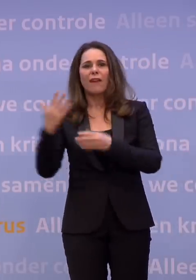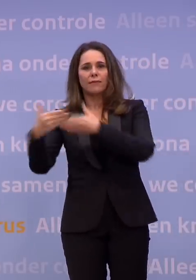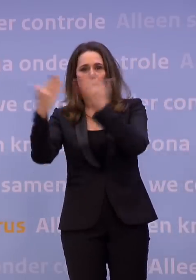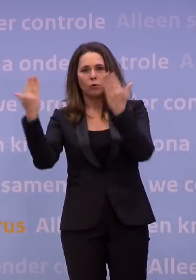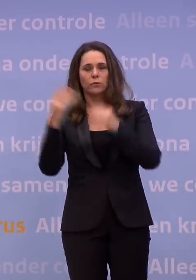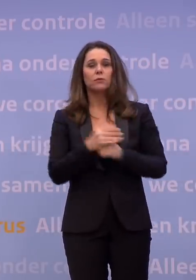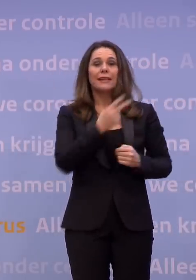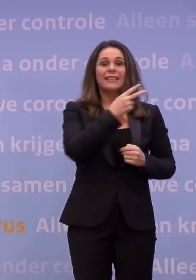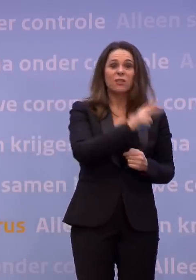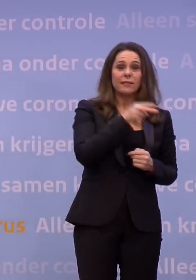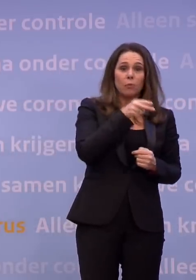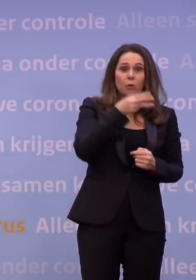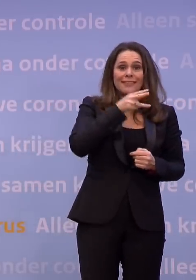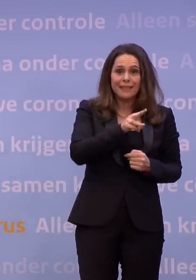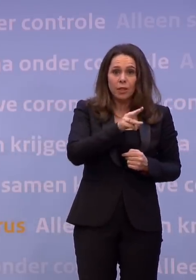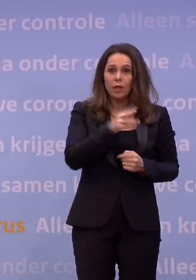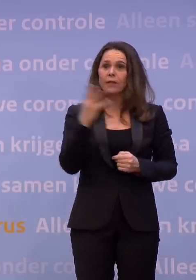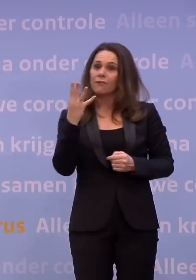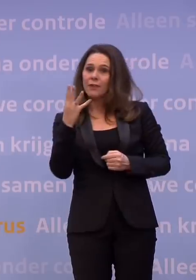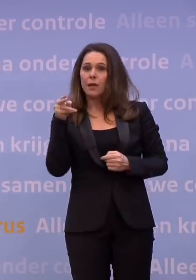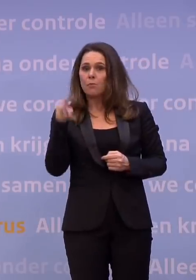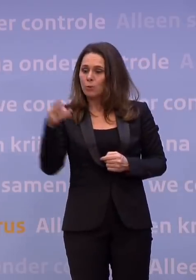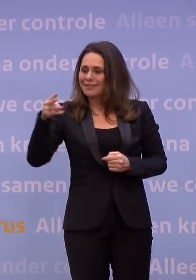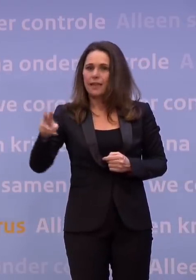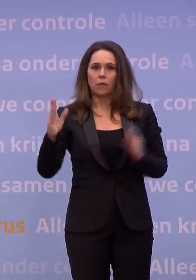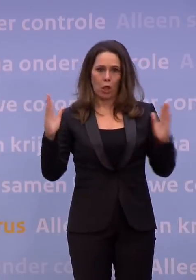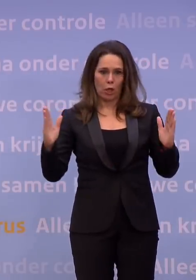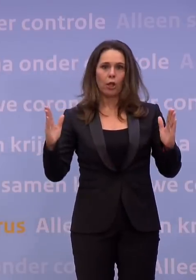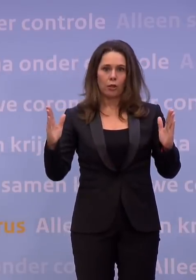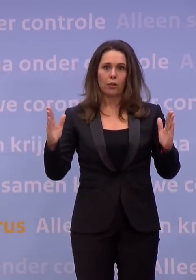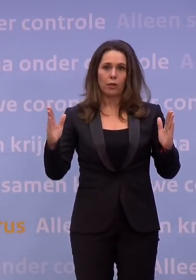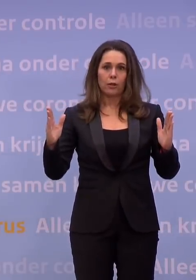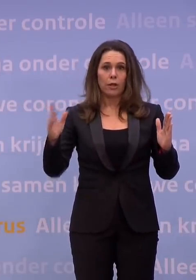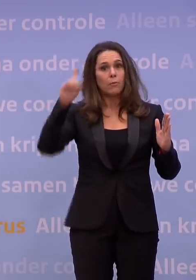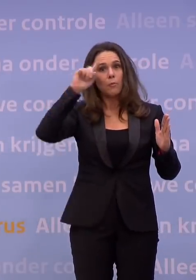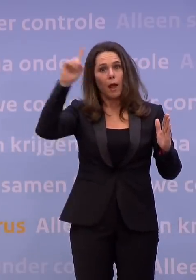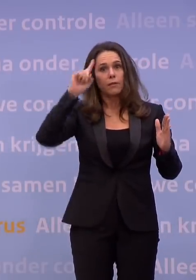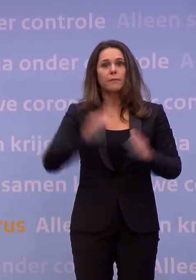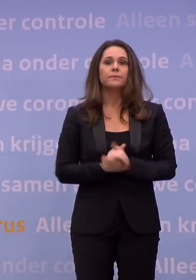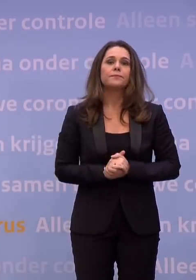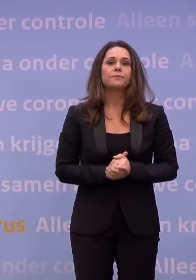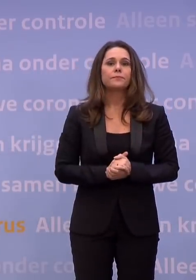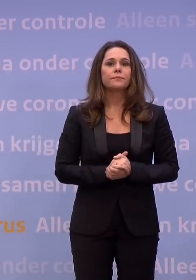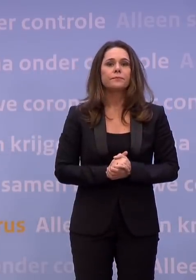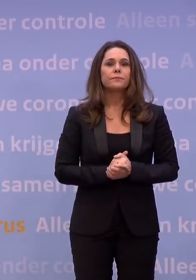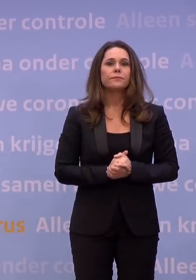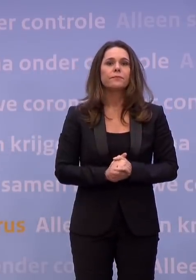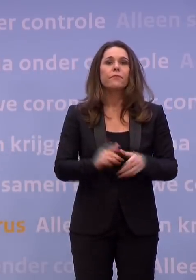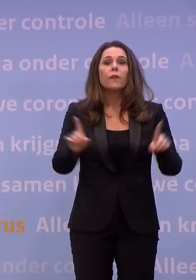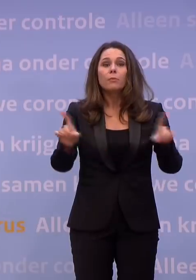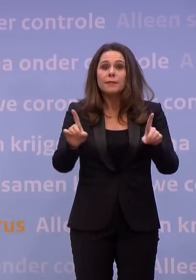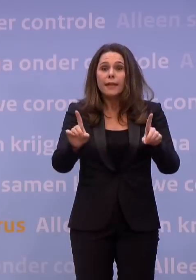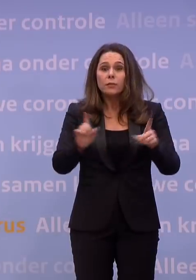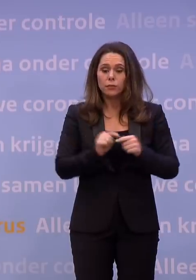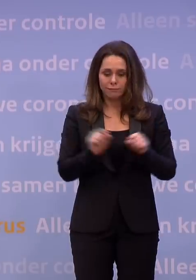twintig uur dertig s'avonds en vier uur dertig in de ochtend. Dat is het voornemen. En dat betekent dat het in principe verboden